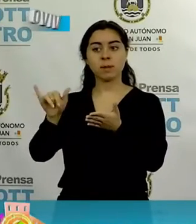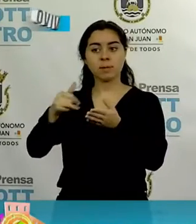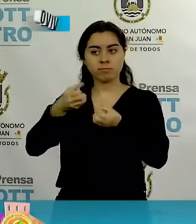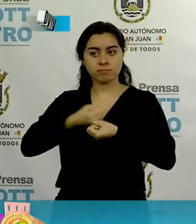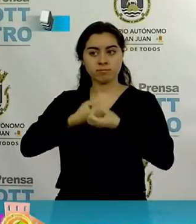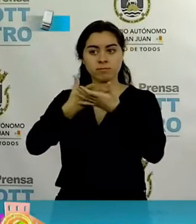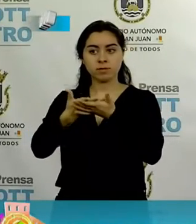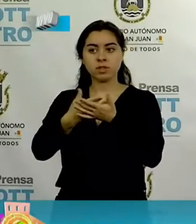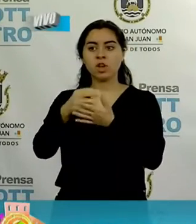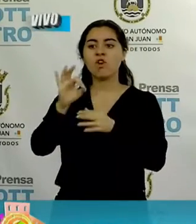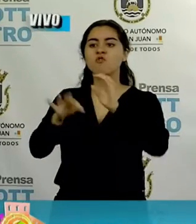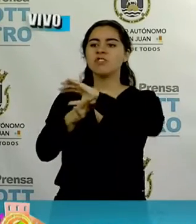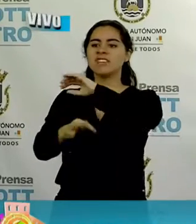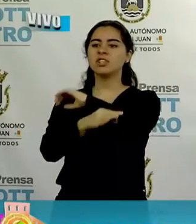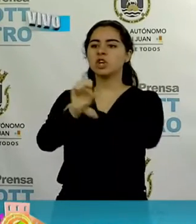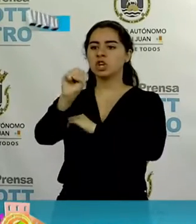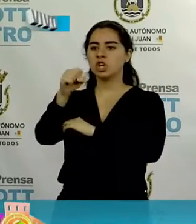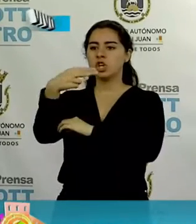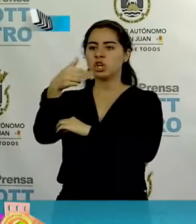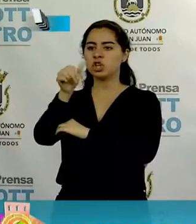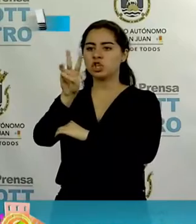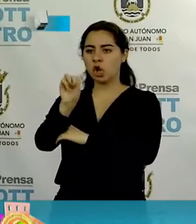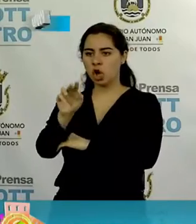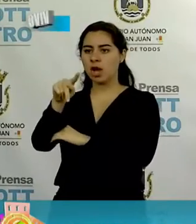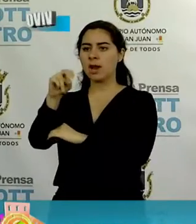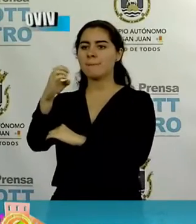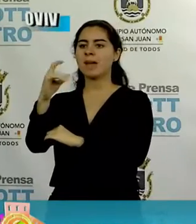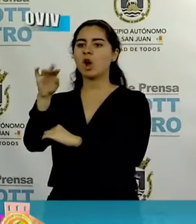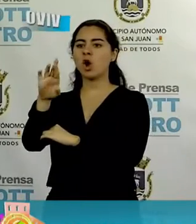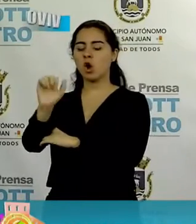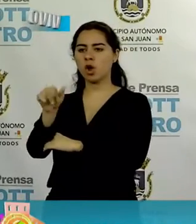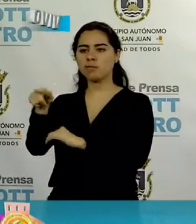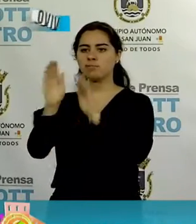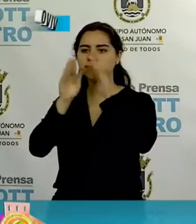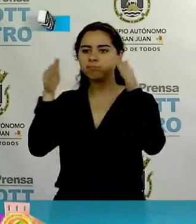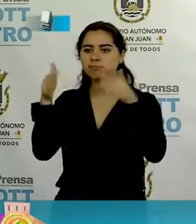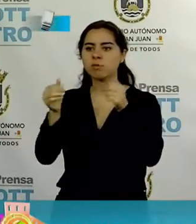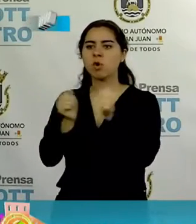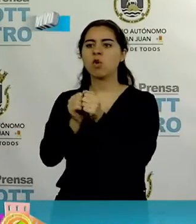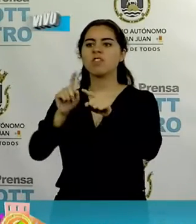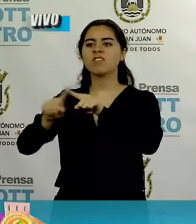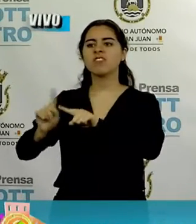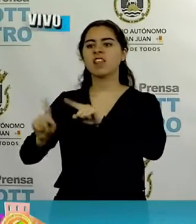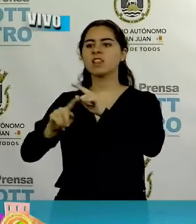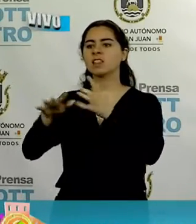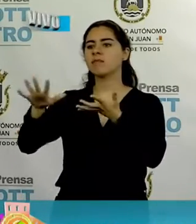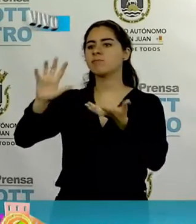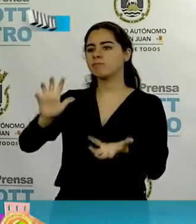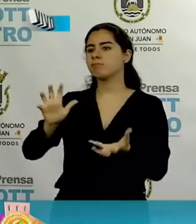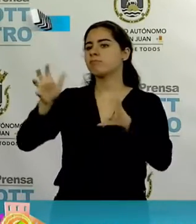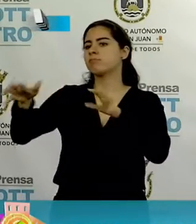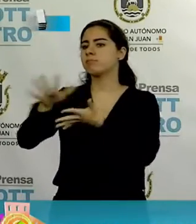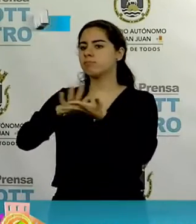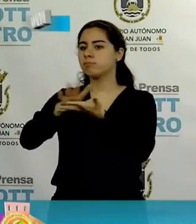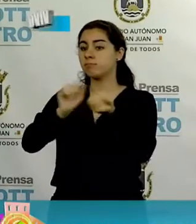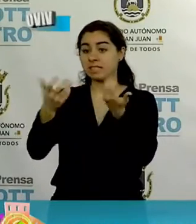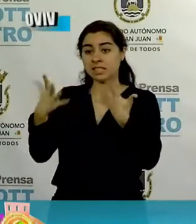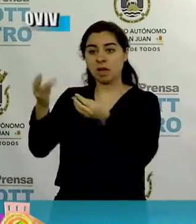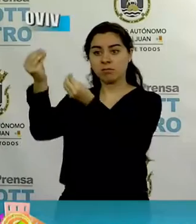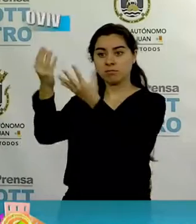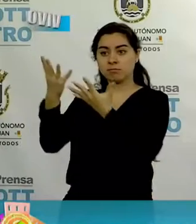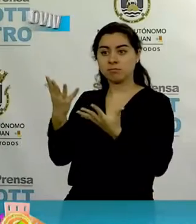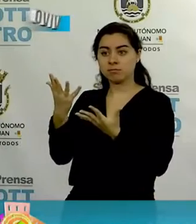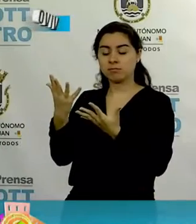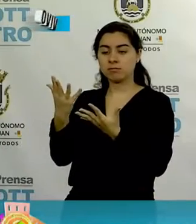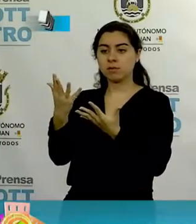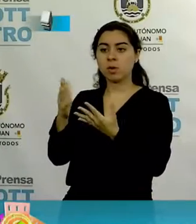fundación de Sean Penn Core, que se dedica a manejar desastres, ya nos ha informado que en primera